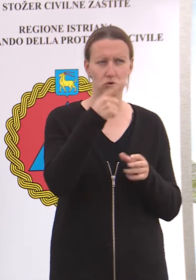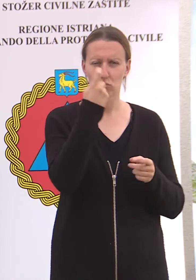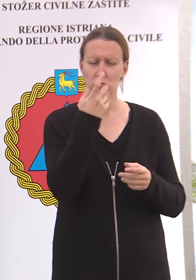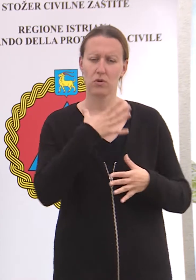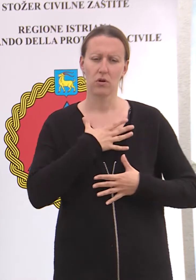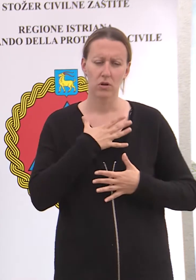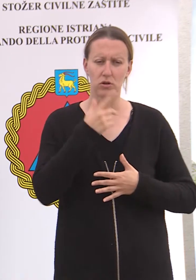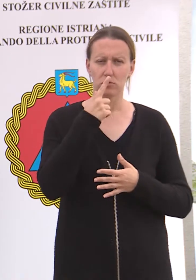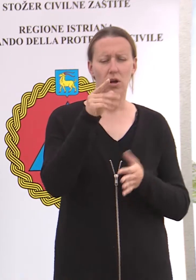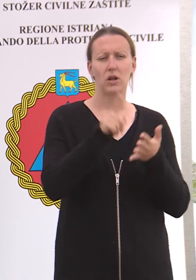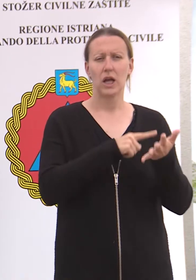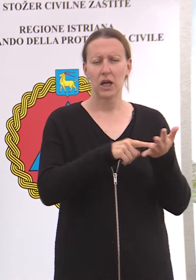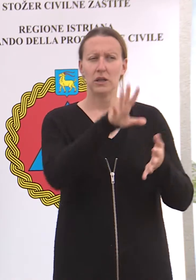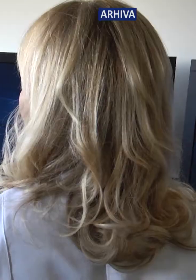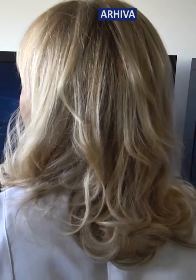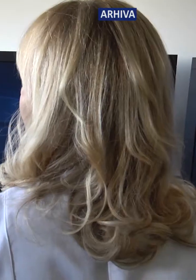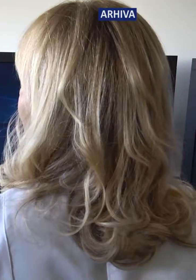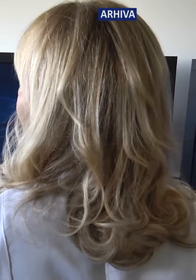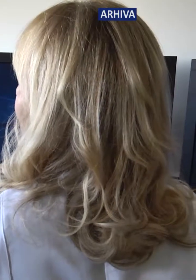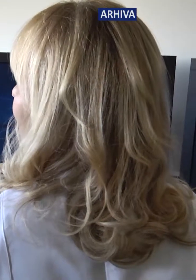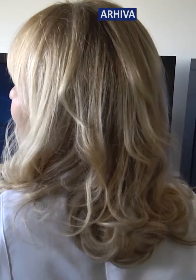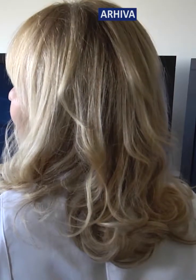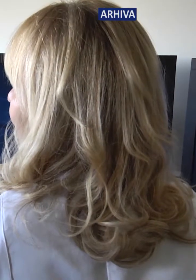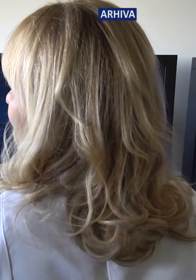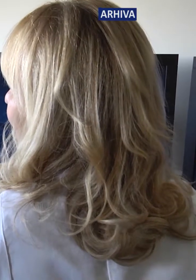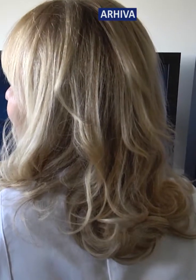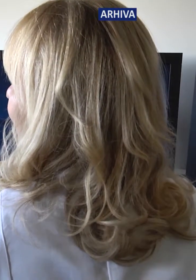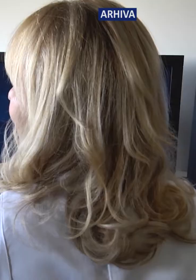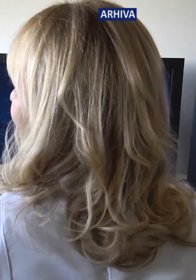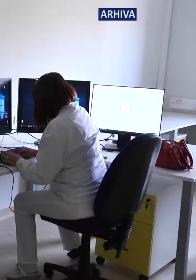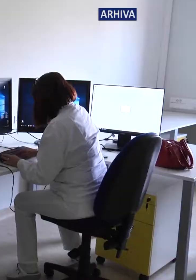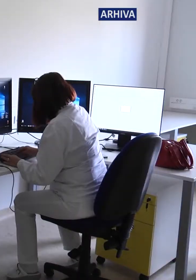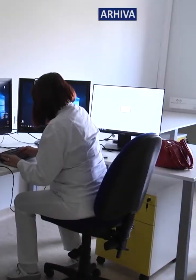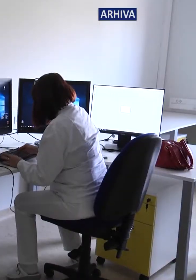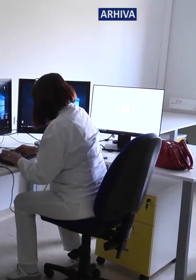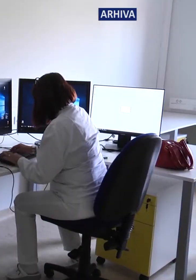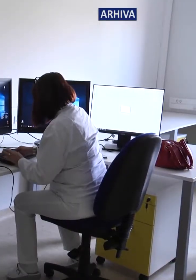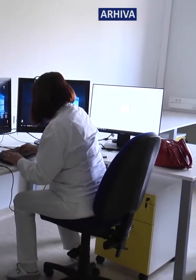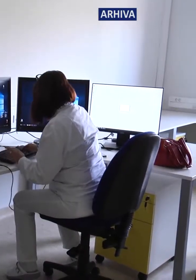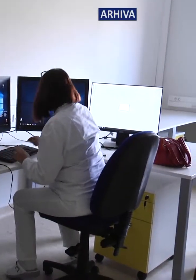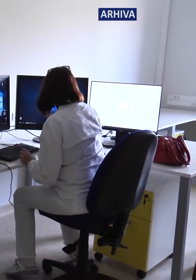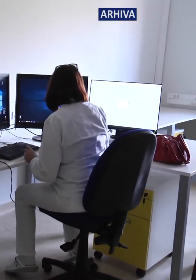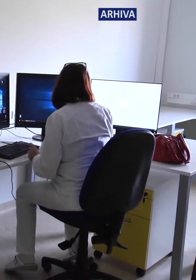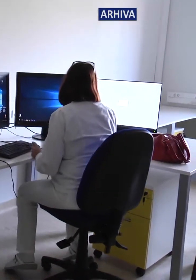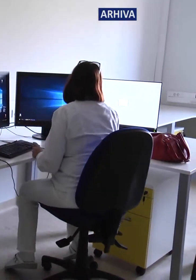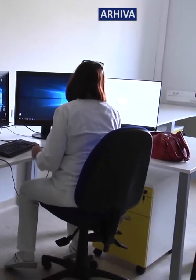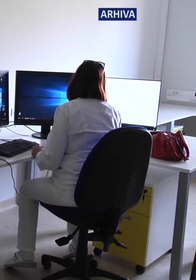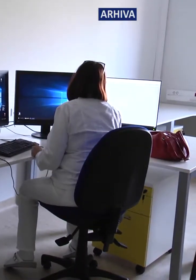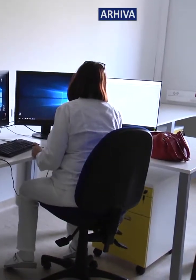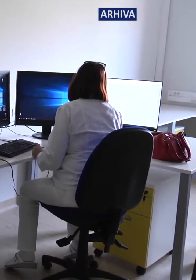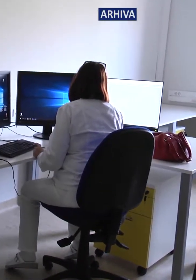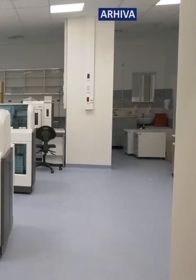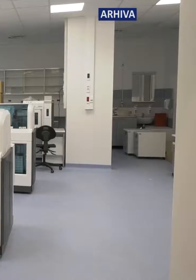kao je nešto što je potrebno analizirati. Od idućeg tjedna, kaže dr. Stojanović, otvara se zdravstveni sustav u smislu